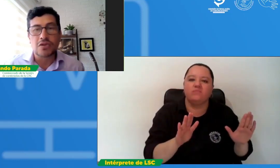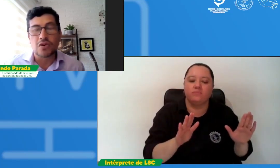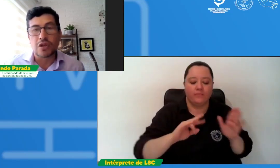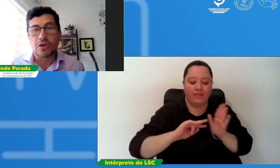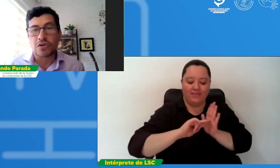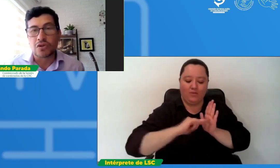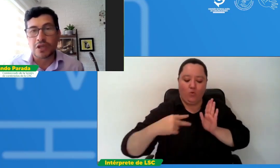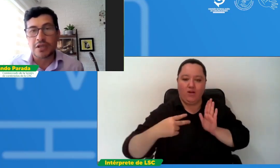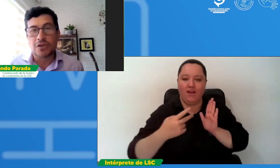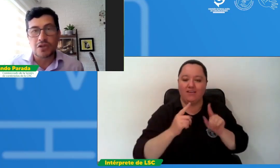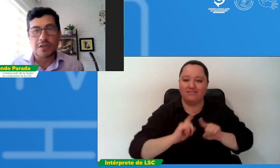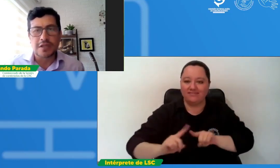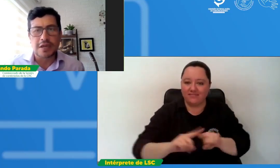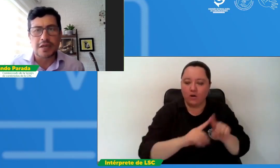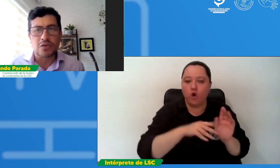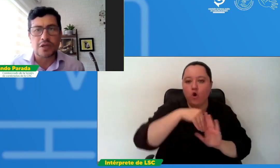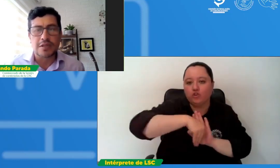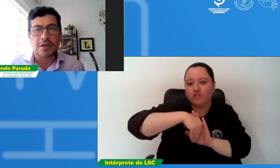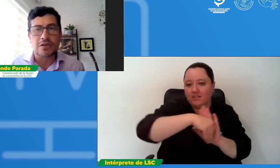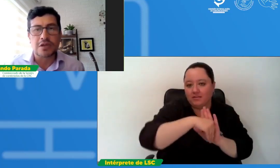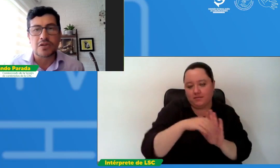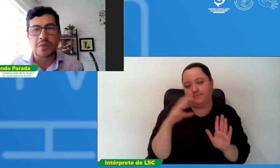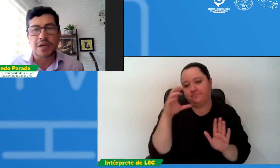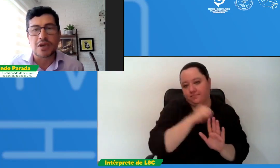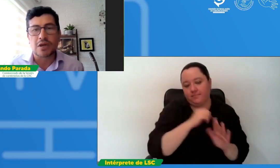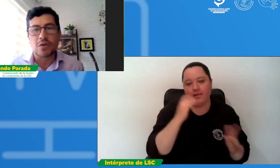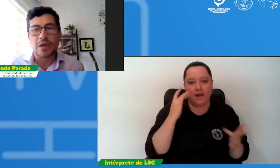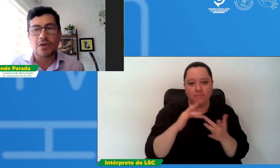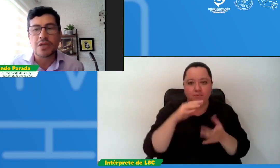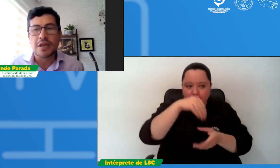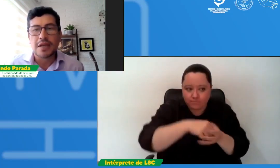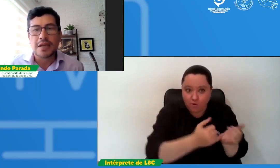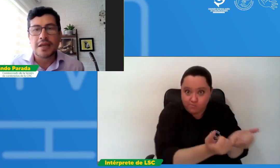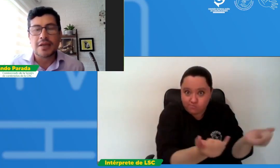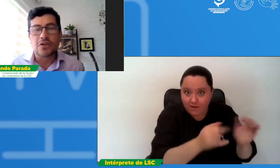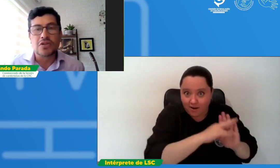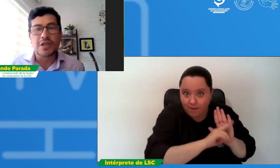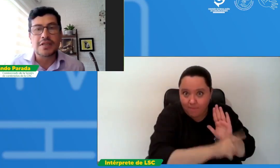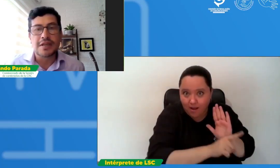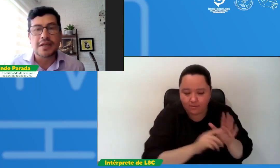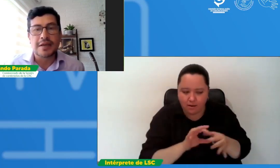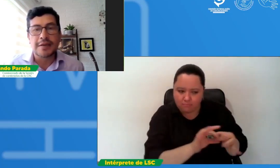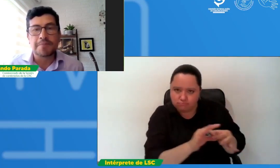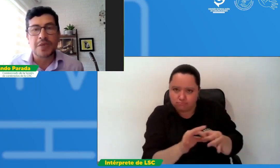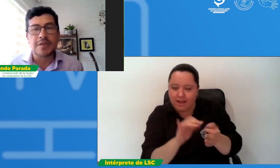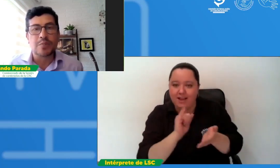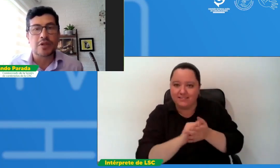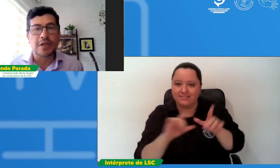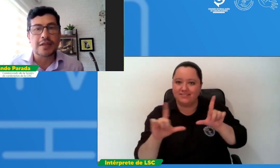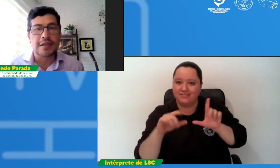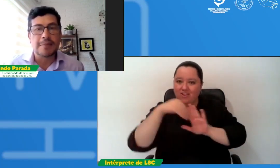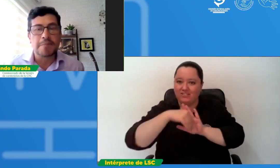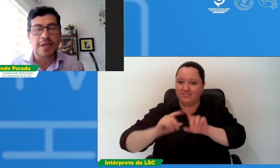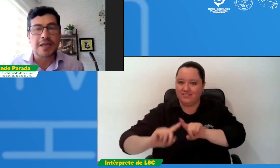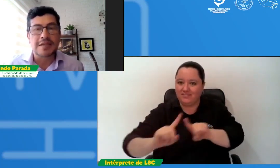o de los contenidos, en este caso utilizados en esos mercados regulados. Entonces, es importante que esa